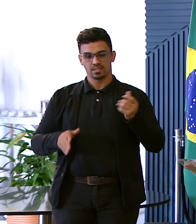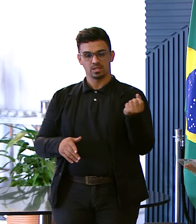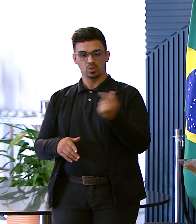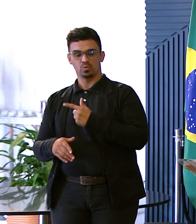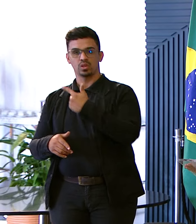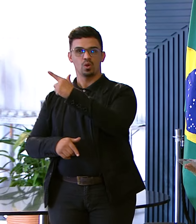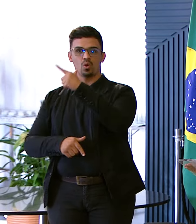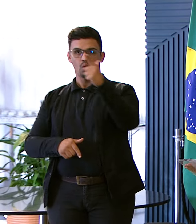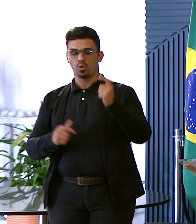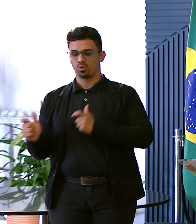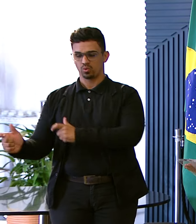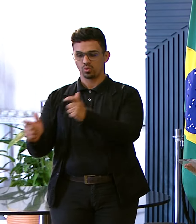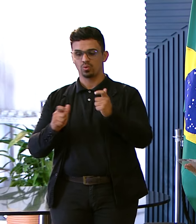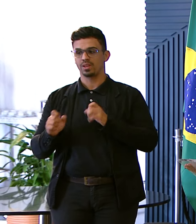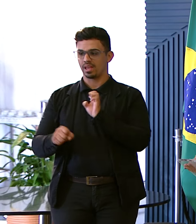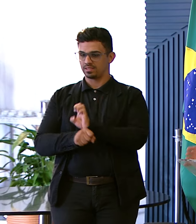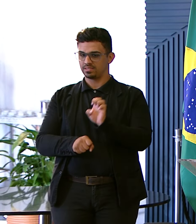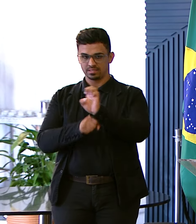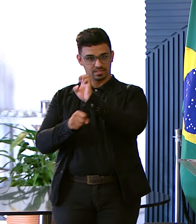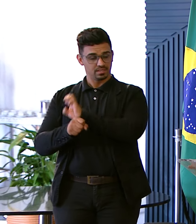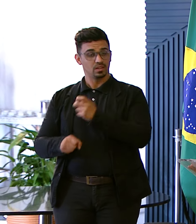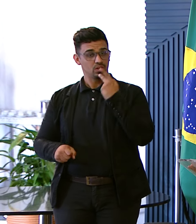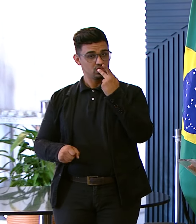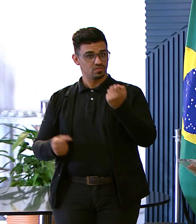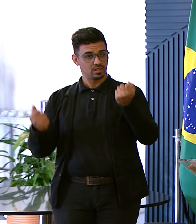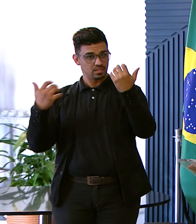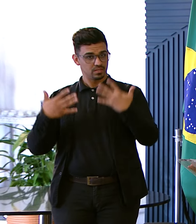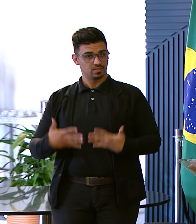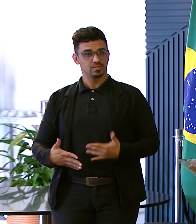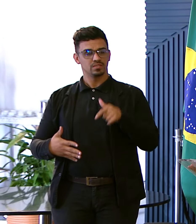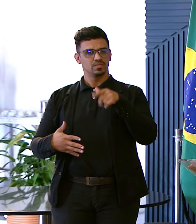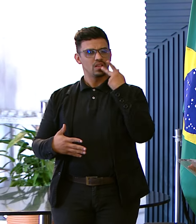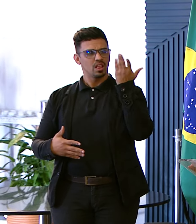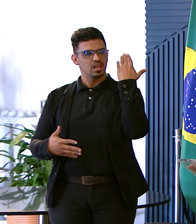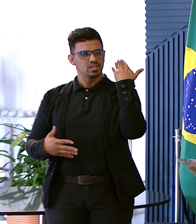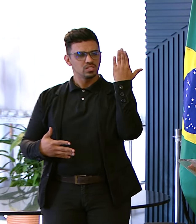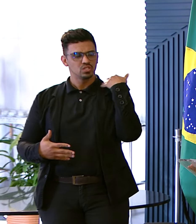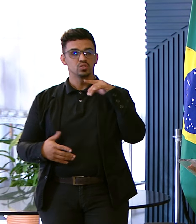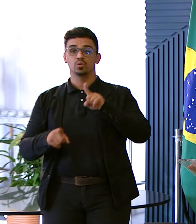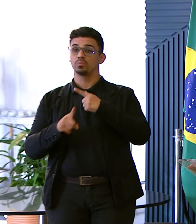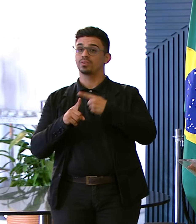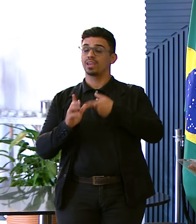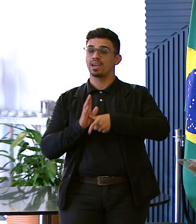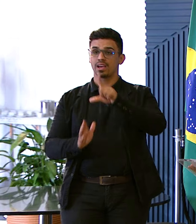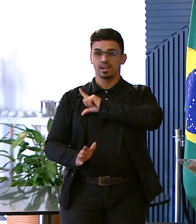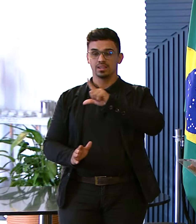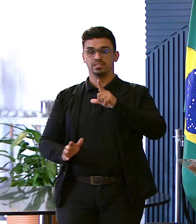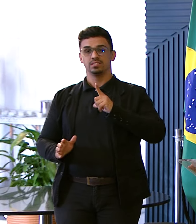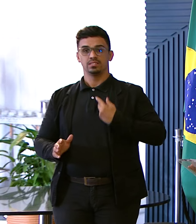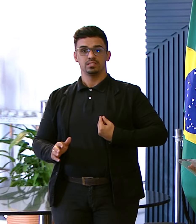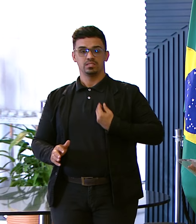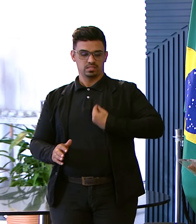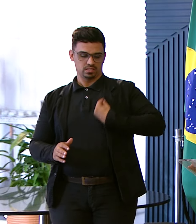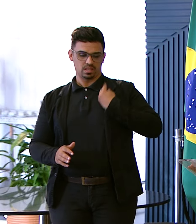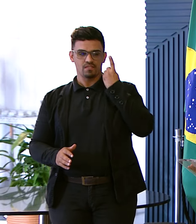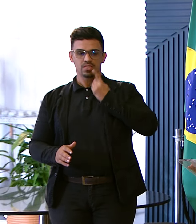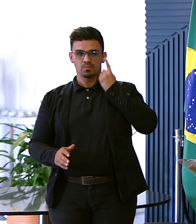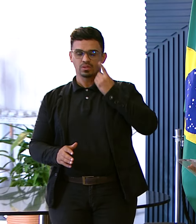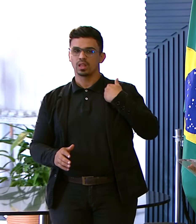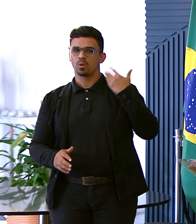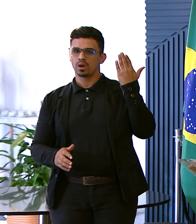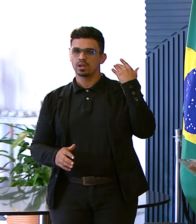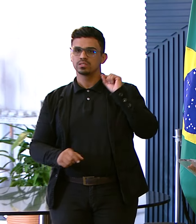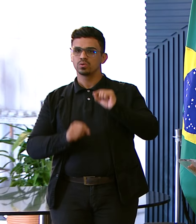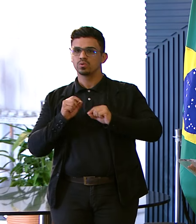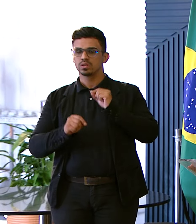estado E quando a gente Fala disso Meu namoro com o Sofia Ele é muito antigo Porque antes de estar deputado Eu sou oficial Do